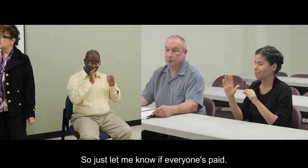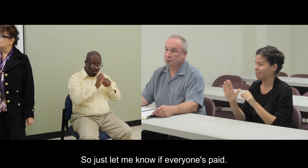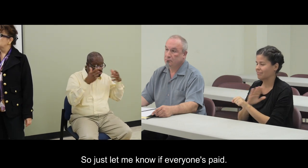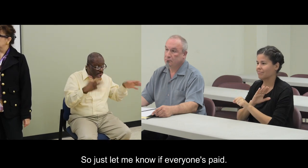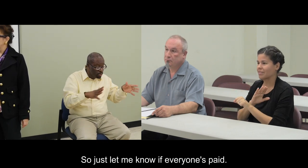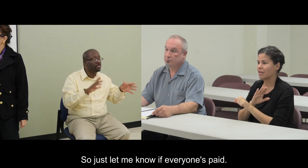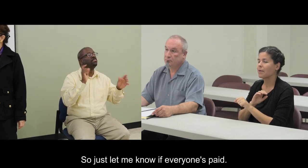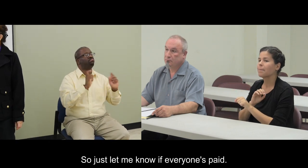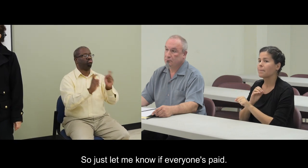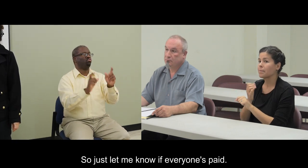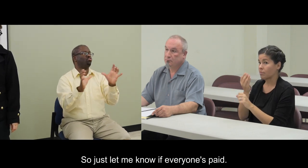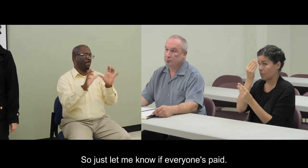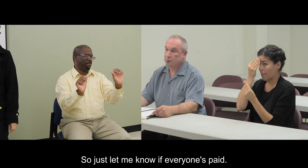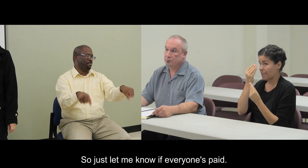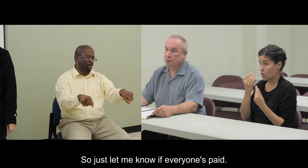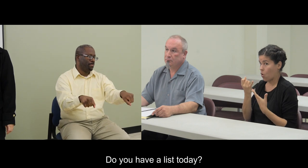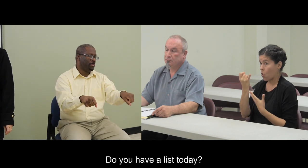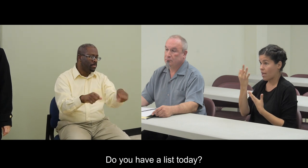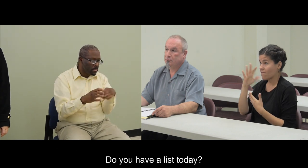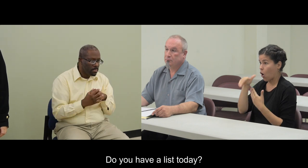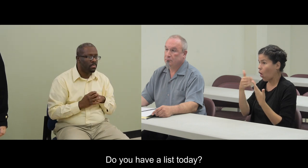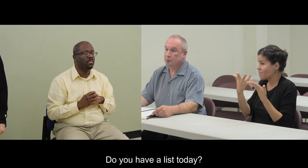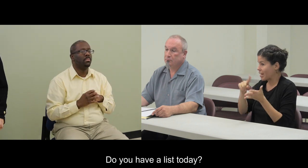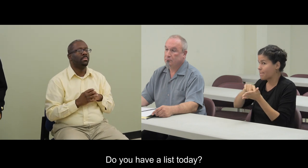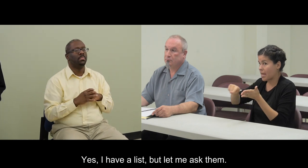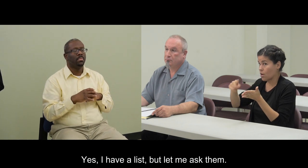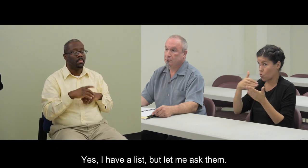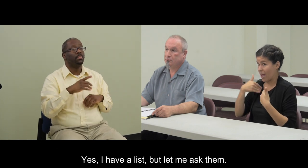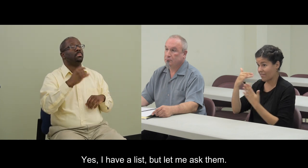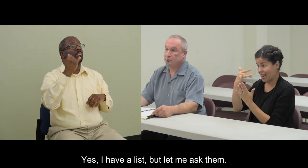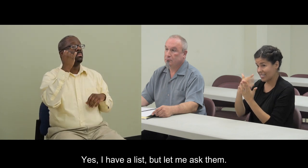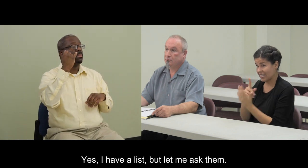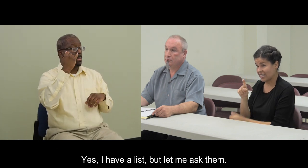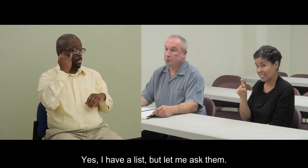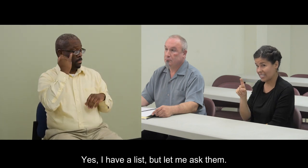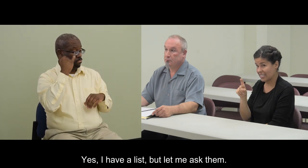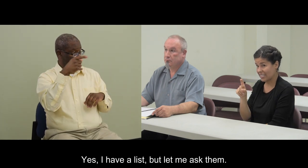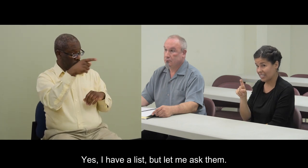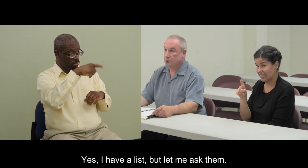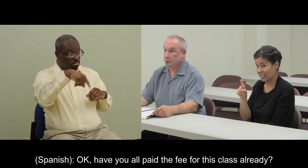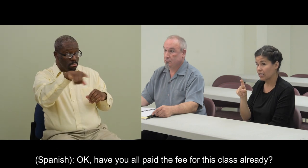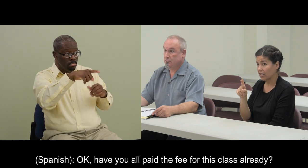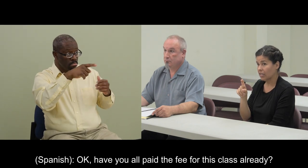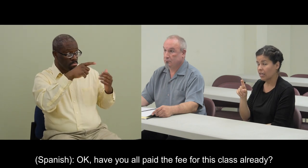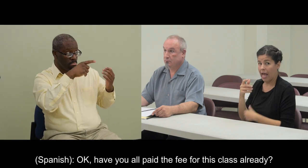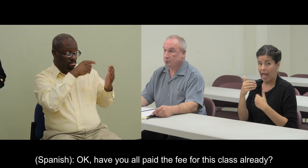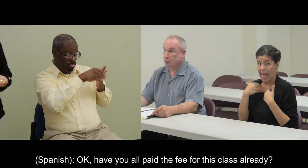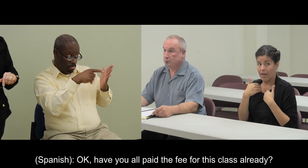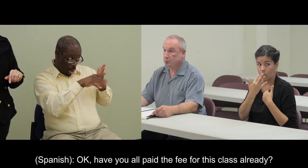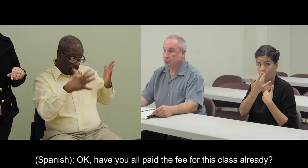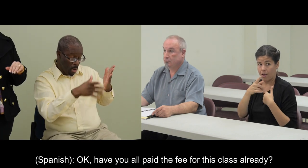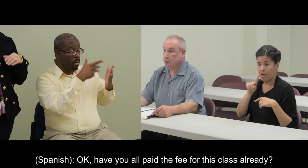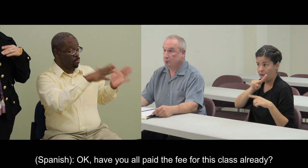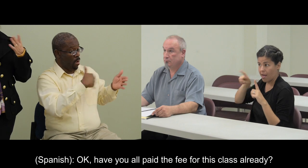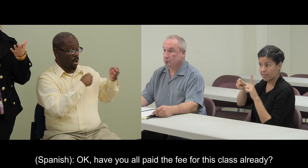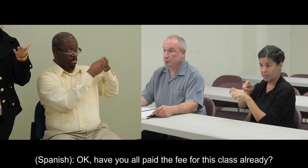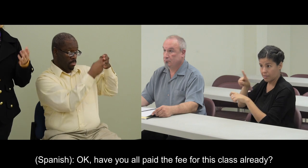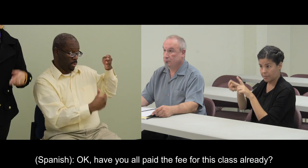if everyone's paid. Do you have a list today? Yes, I have a list, but let me ask them, okay. ¿Ya pagaron